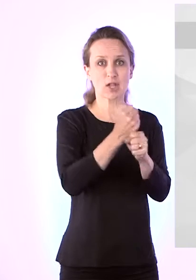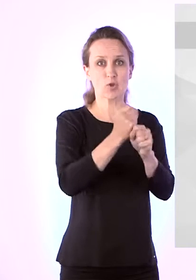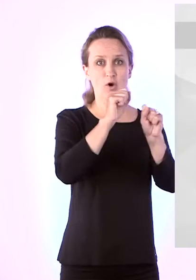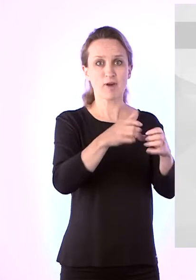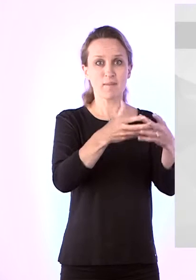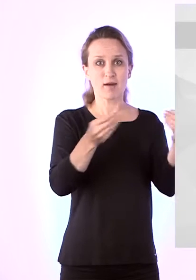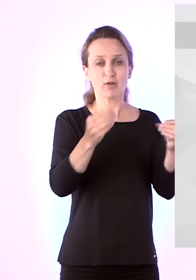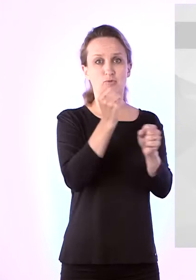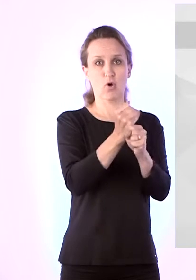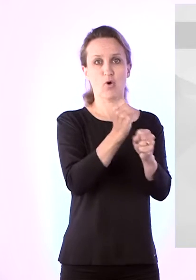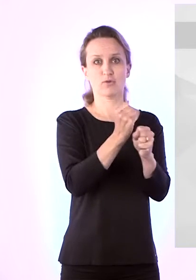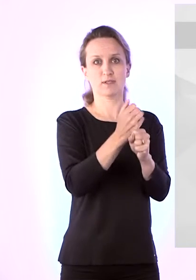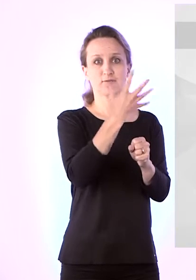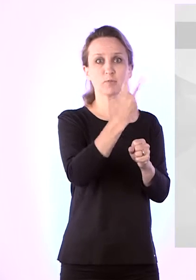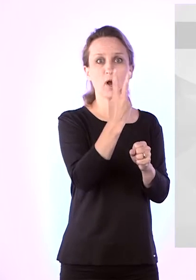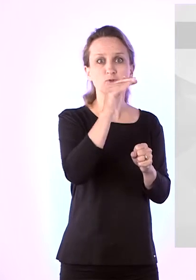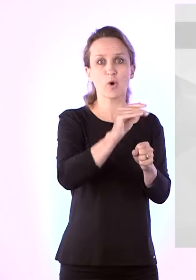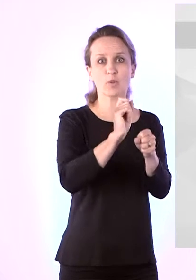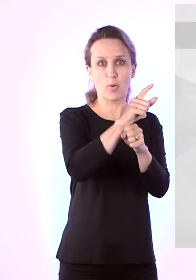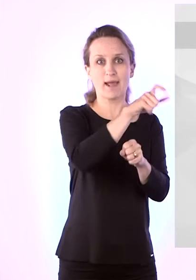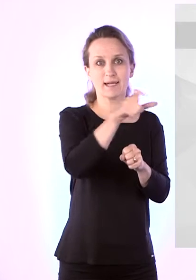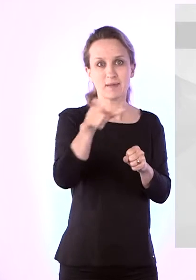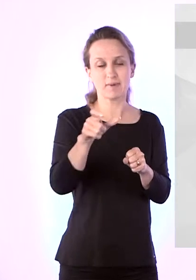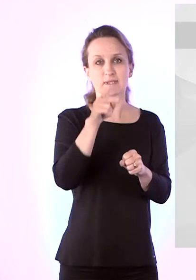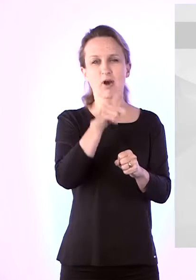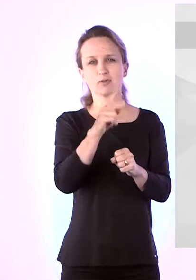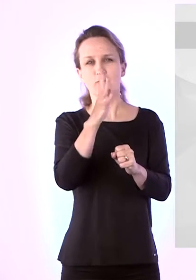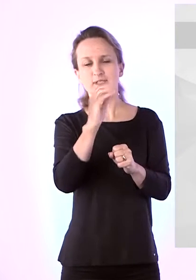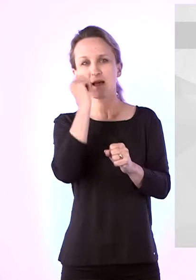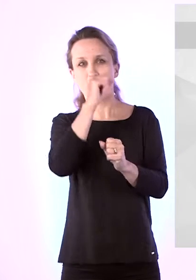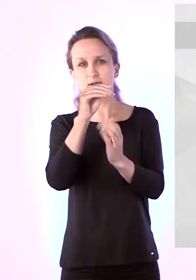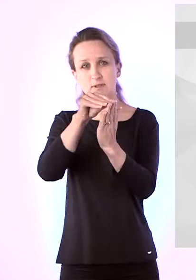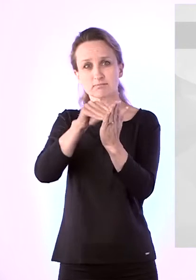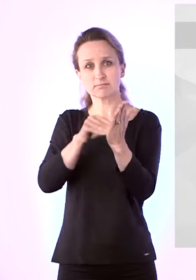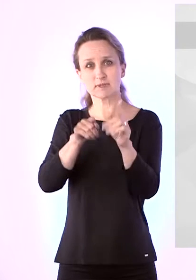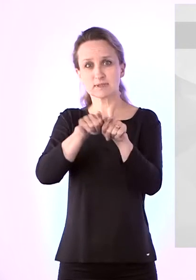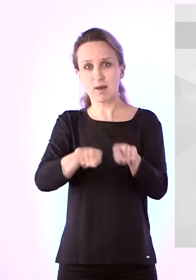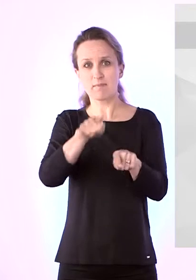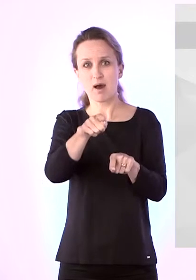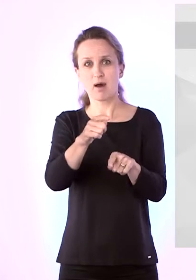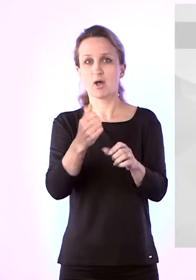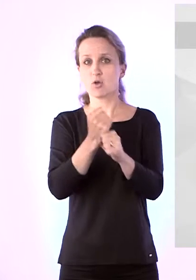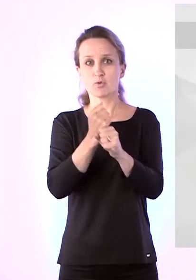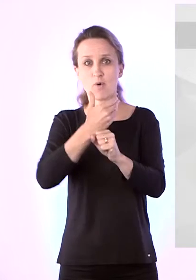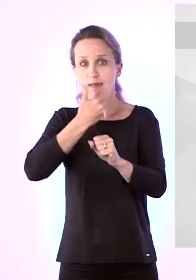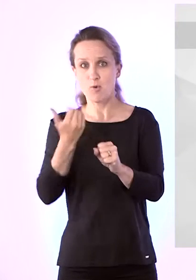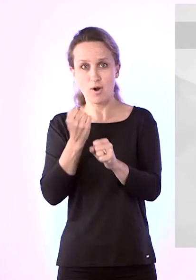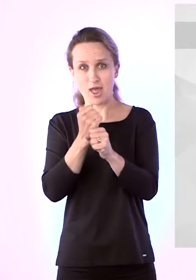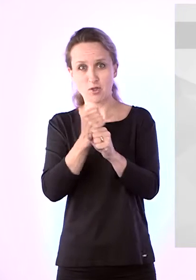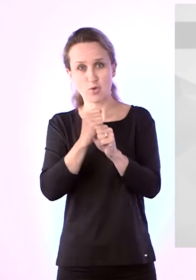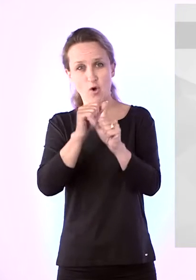üle 52 000 inimese. Ja 2015. aasta küsitluse andmetel soovis mitte töötavatest